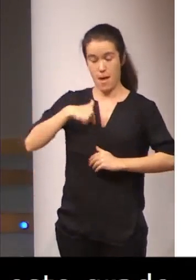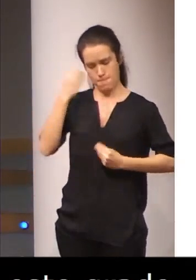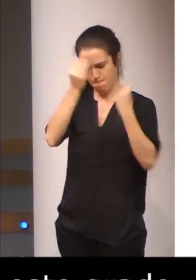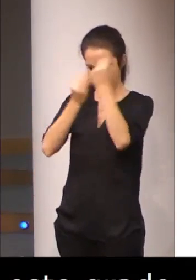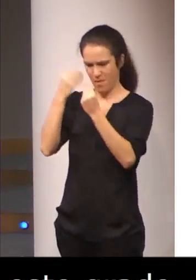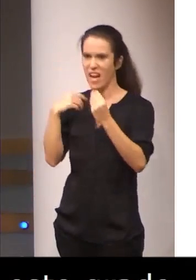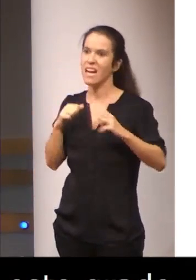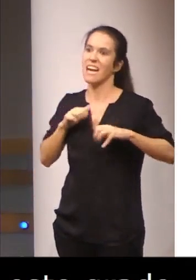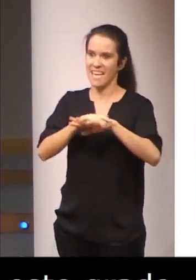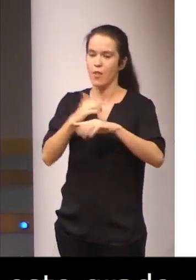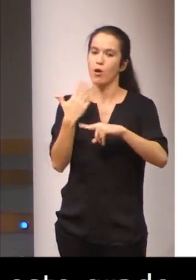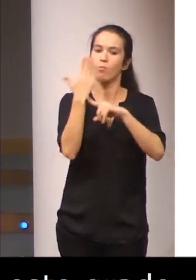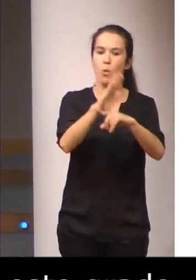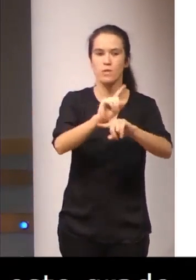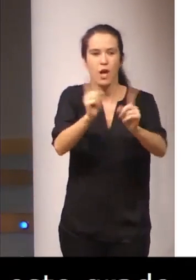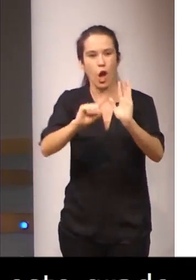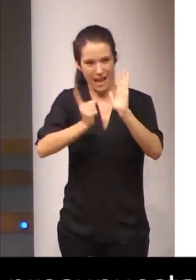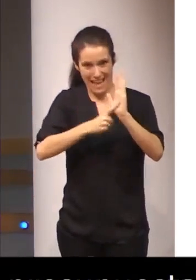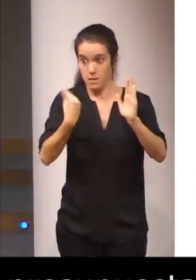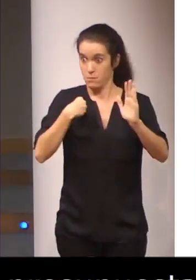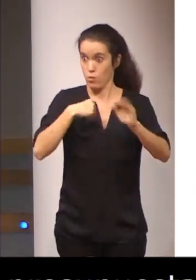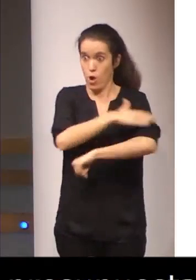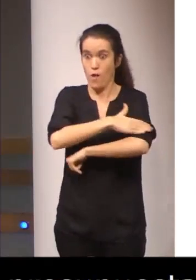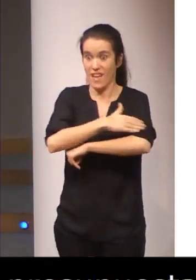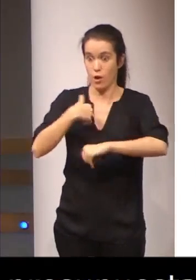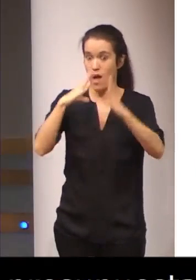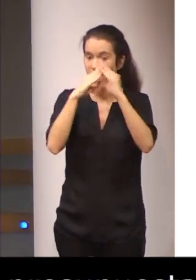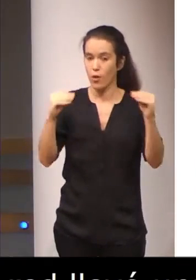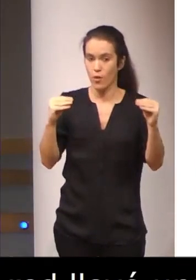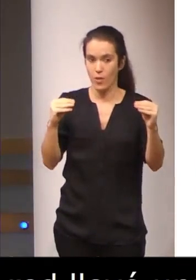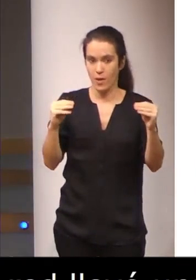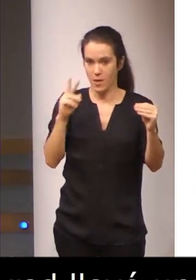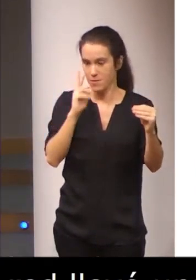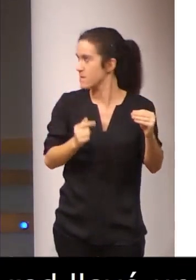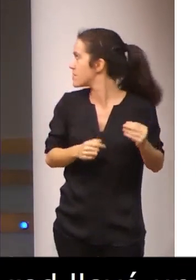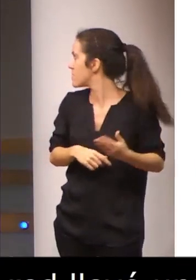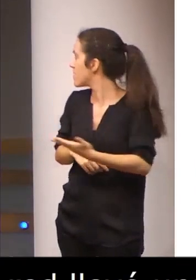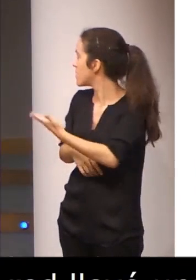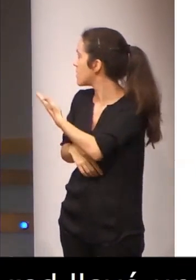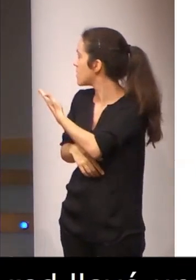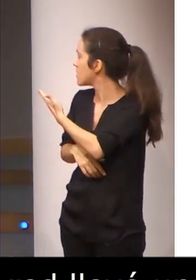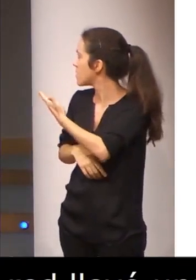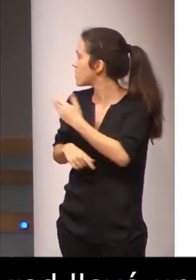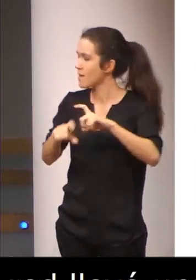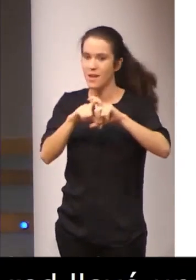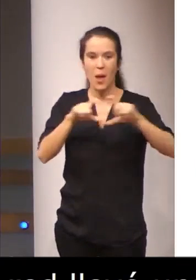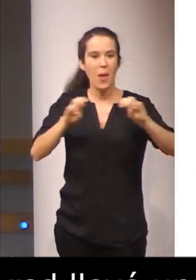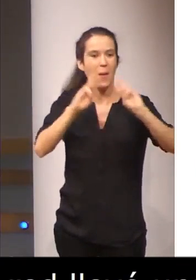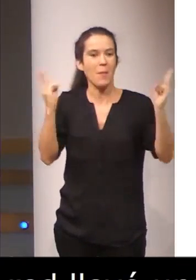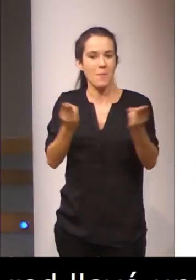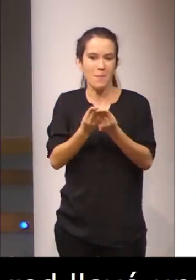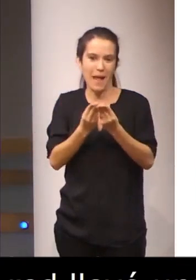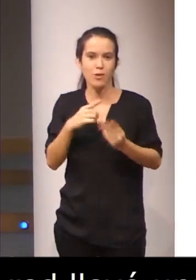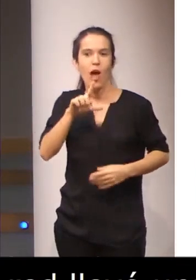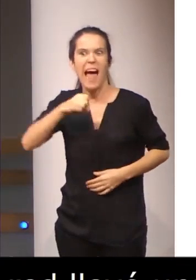propuesta no de ley a la misma Junta de Andalucía. Aquí aparece Lamento de Andalucía. En la foto, yo pido perdón, que se ha cortado. No es que sea